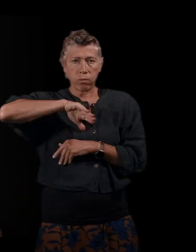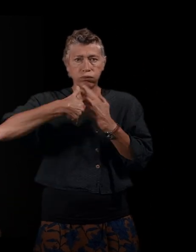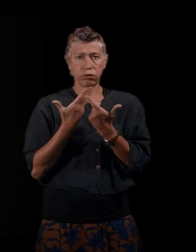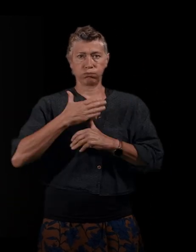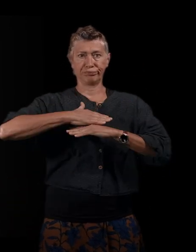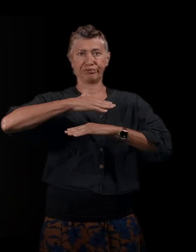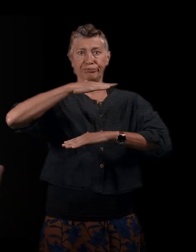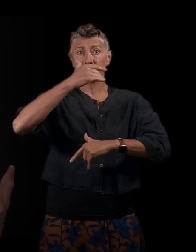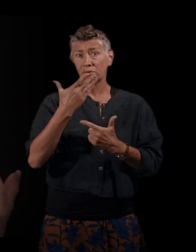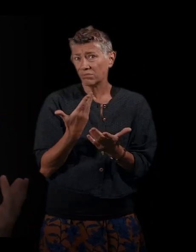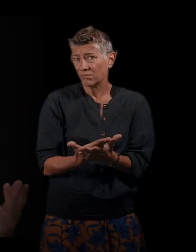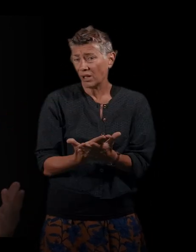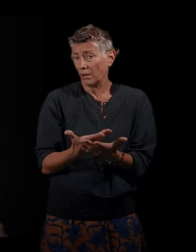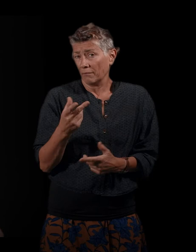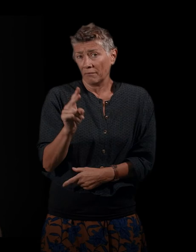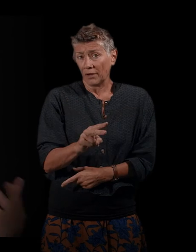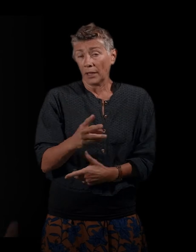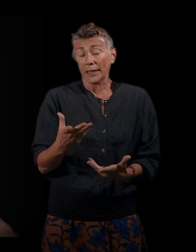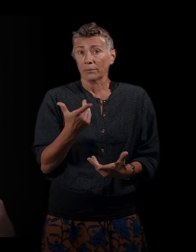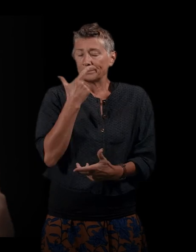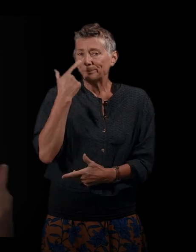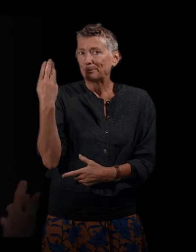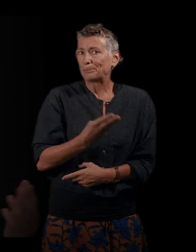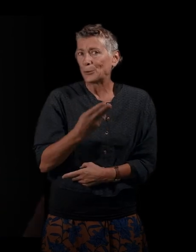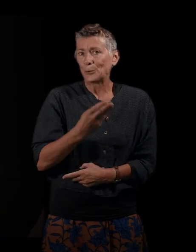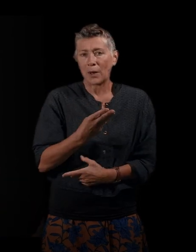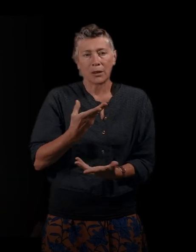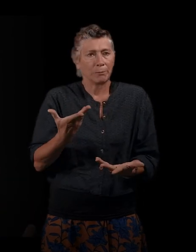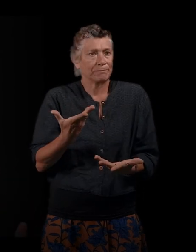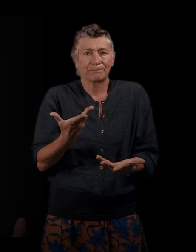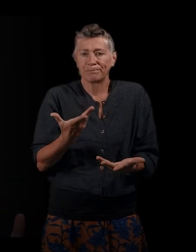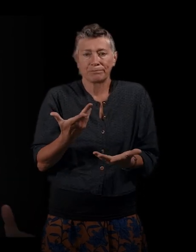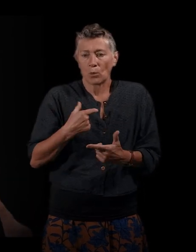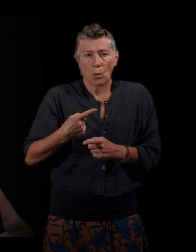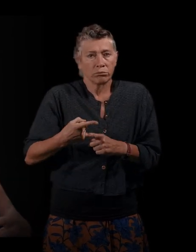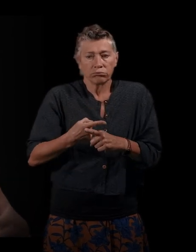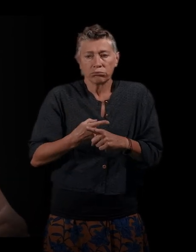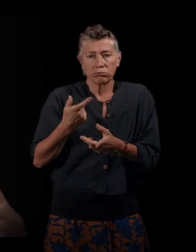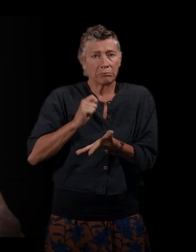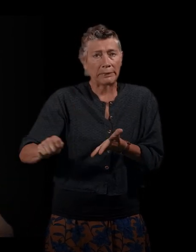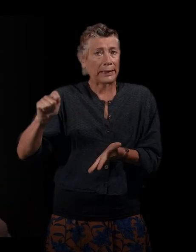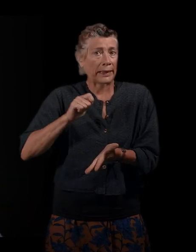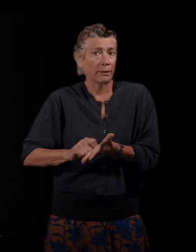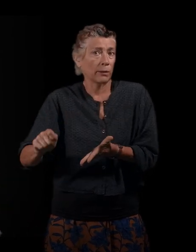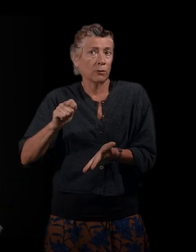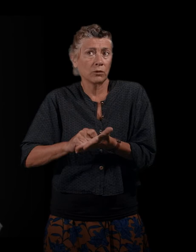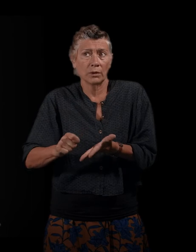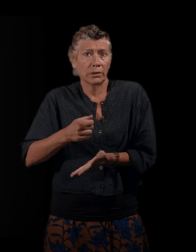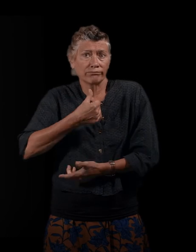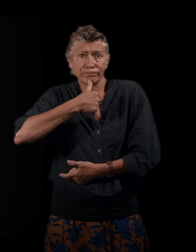cette nécessité, mais qui s'est imposée à moi au fur et à mesure de l'écriture, d'essayer de montrer que le passé